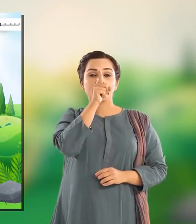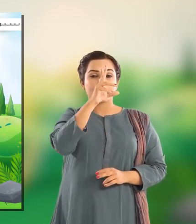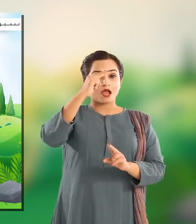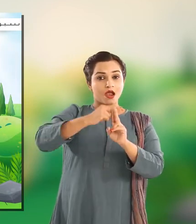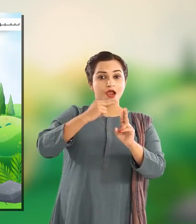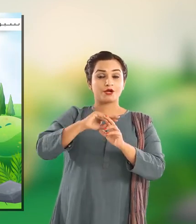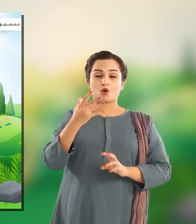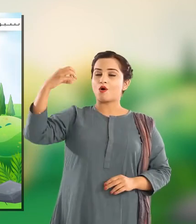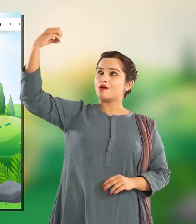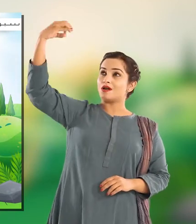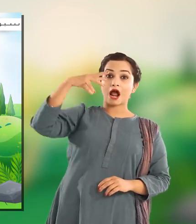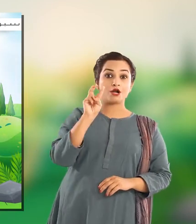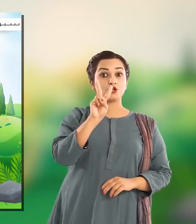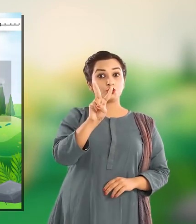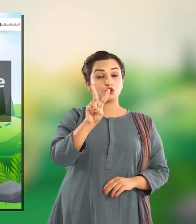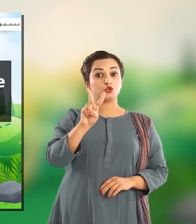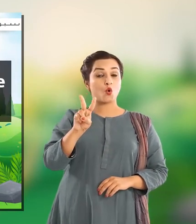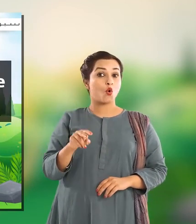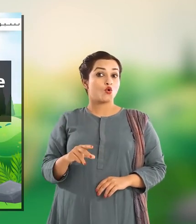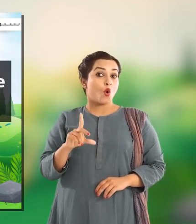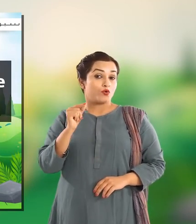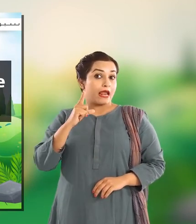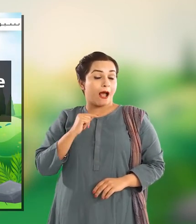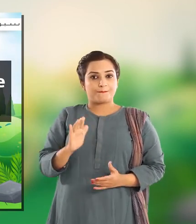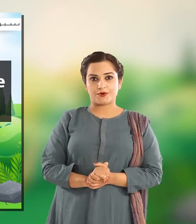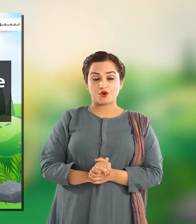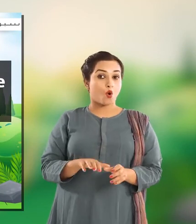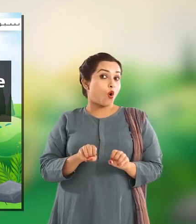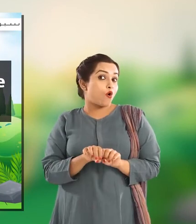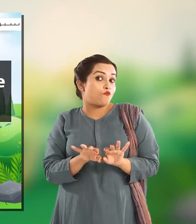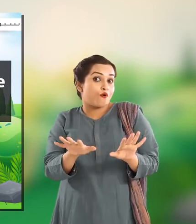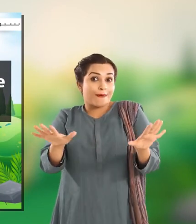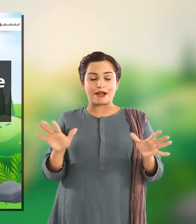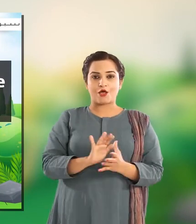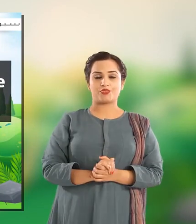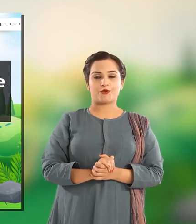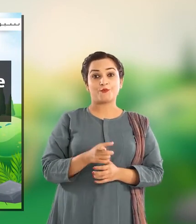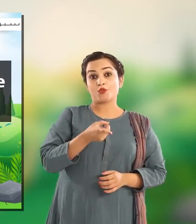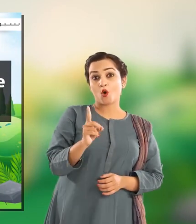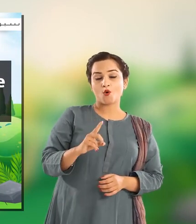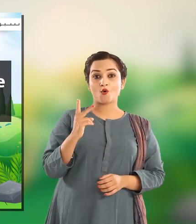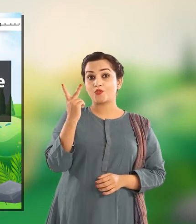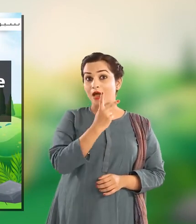دونوں پروڈیوز کرتے ہیں فائنڈ آؤٹ سورسز دیکھ پروڈیوز بہت ہیٹ اور لائٹ